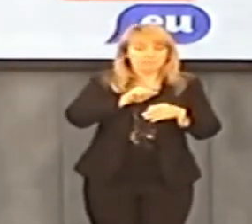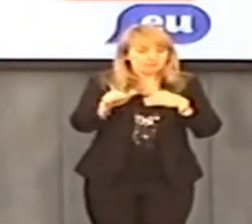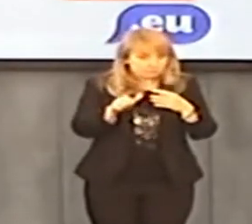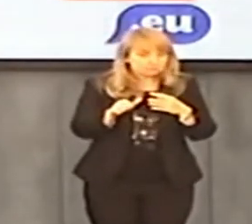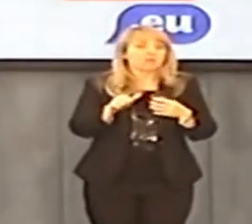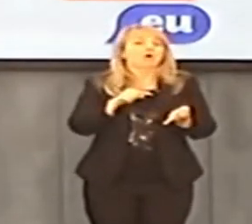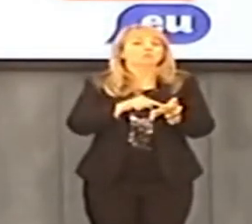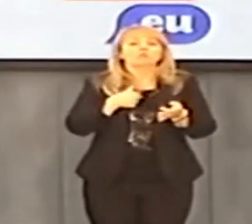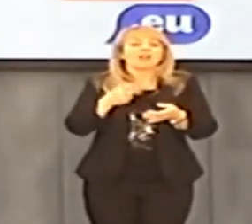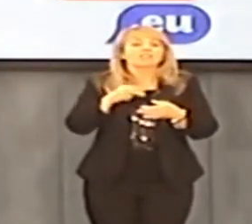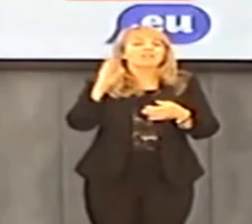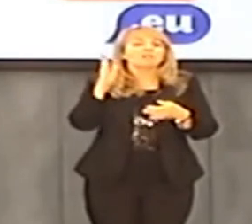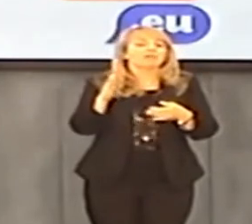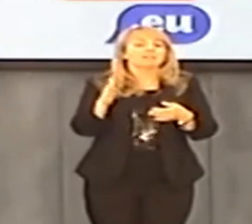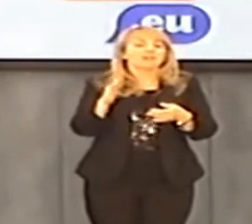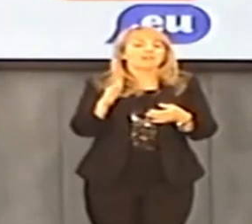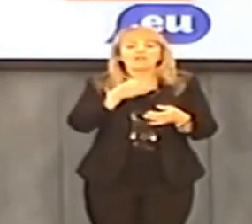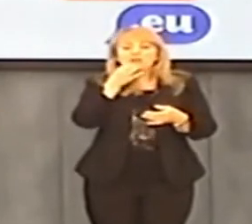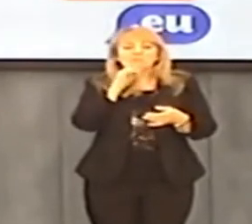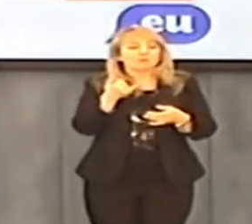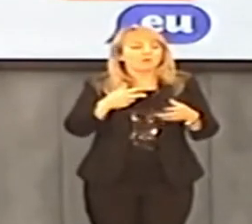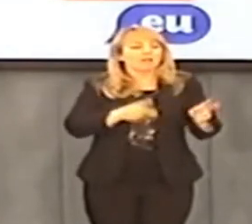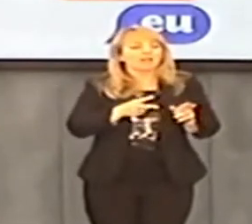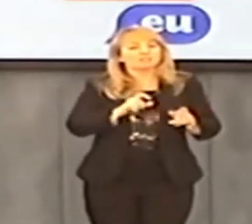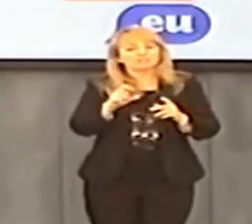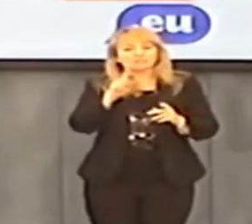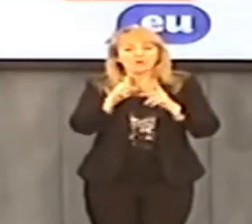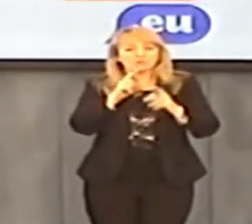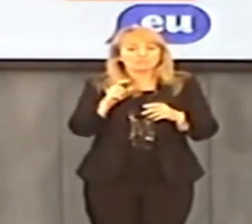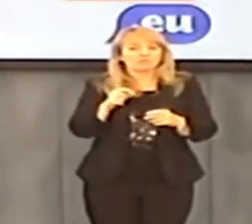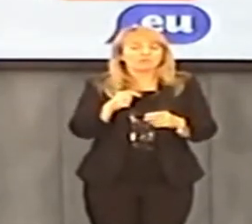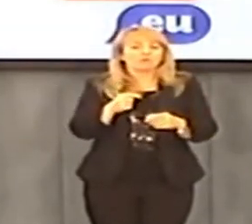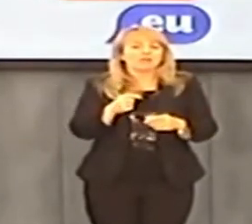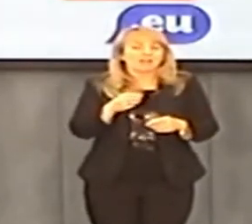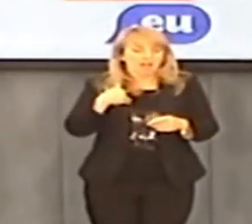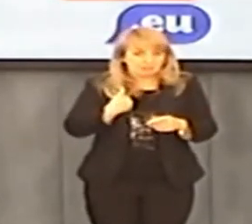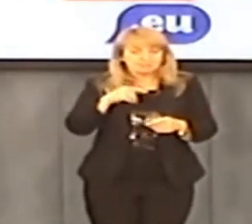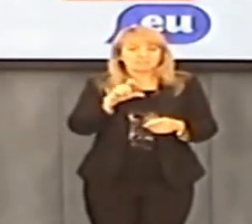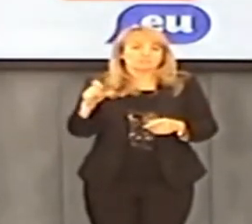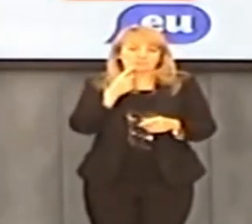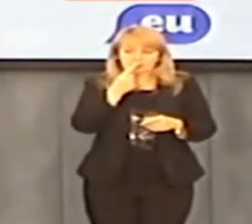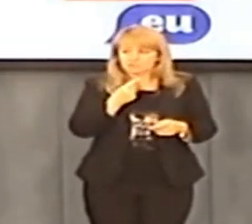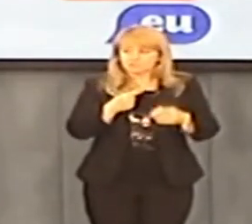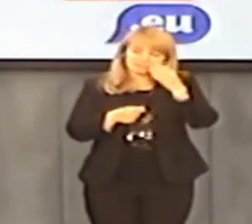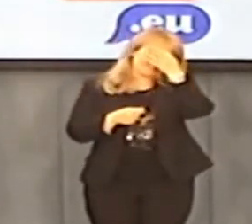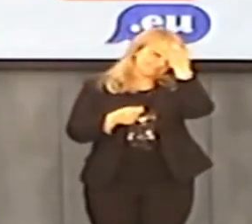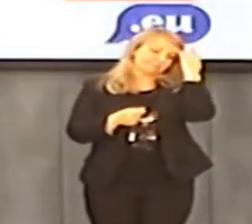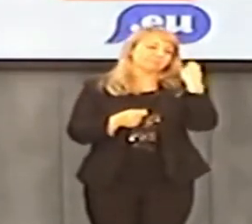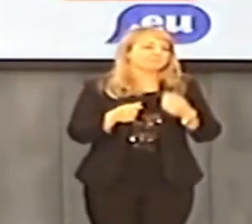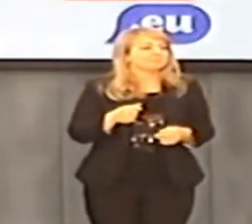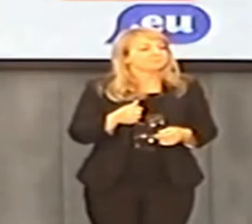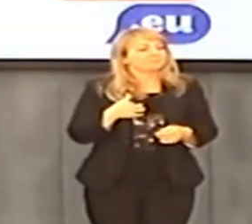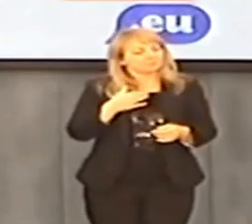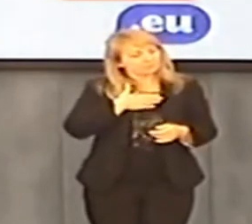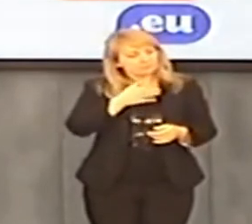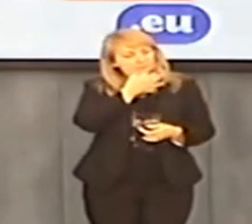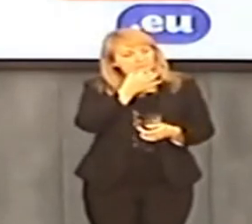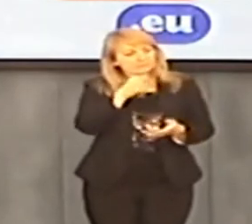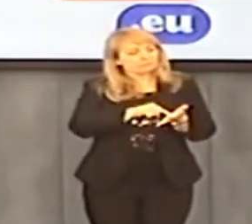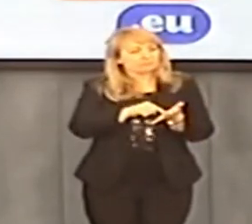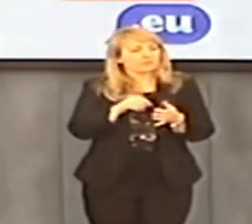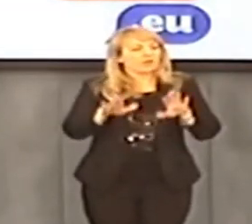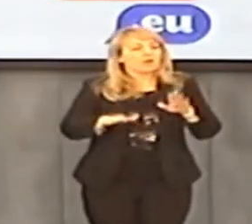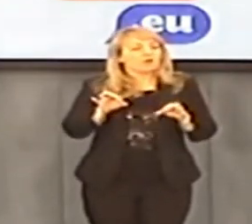telefonu Kaczyńskiego czy Tuska. Już się nie będę pytał, w jakim języku Kaczyński rozmawiał z Kameronem, być może po